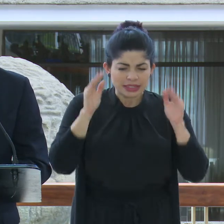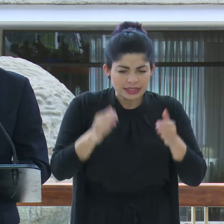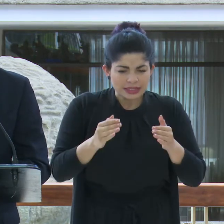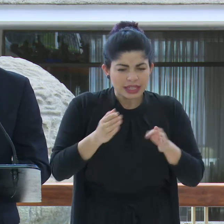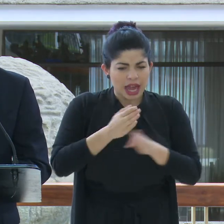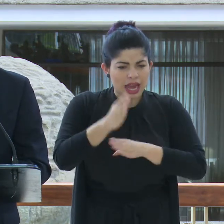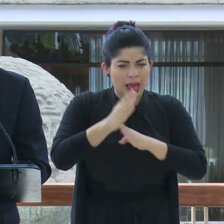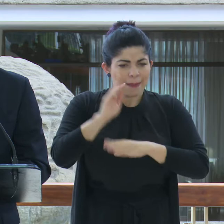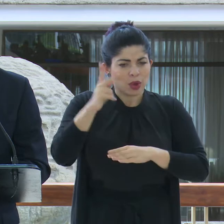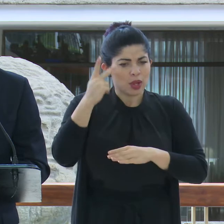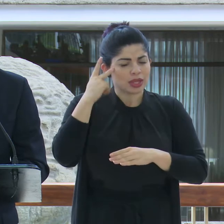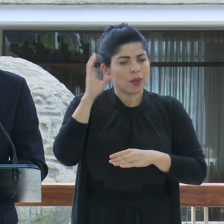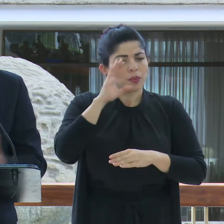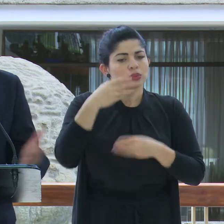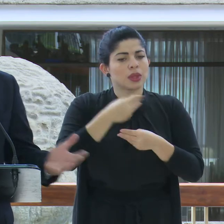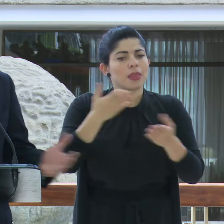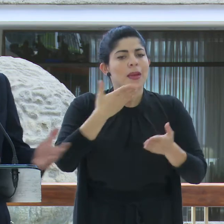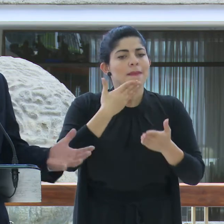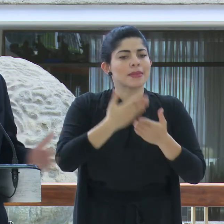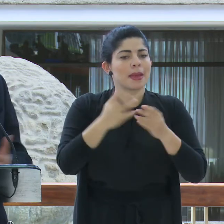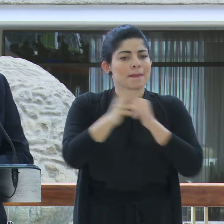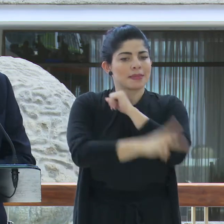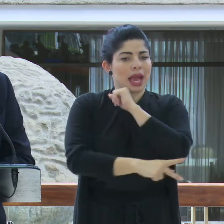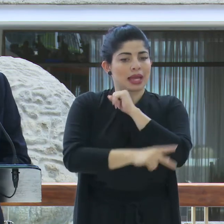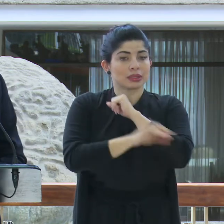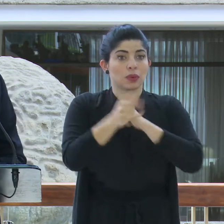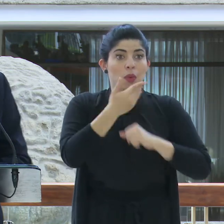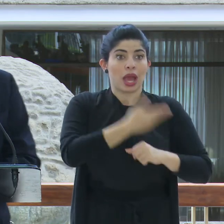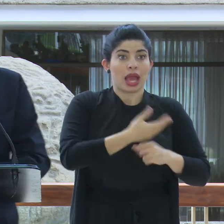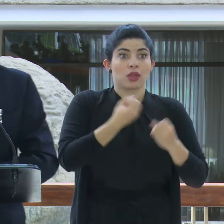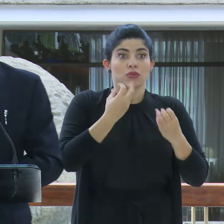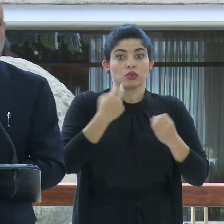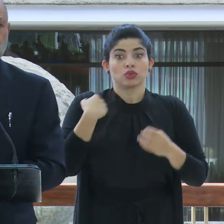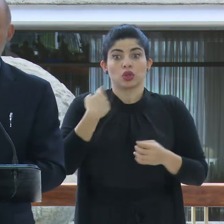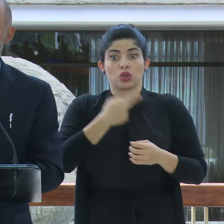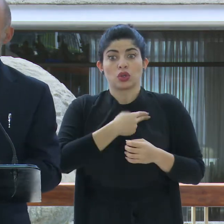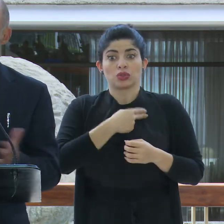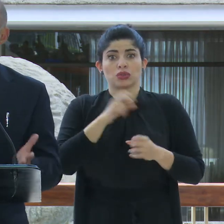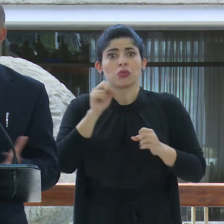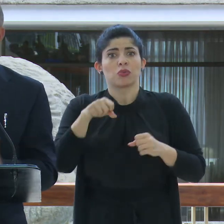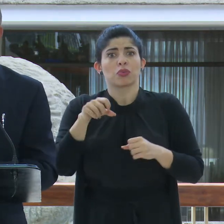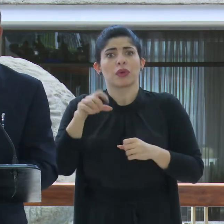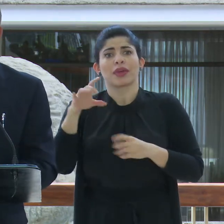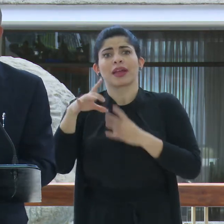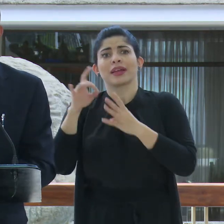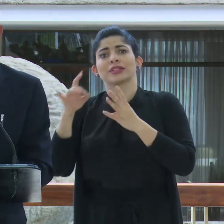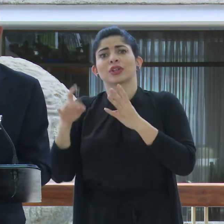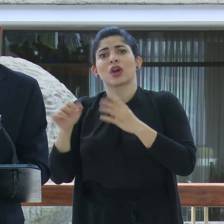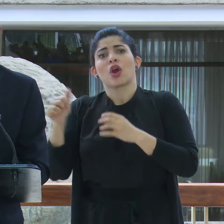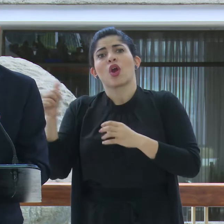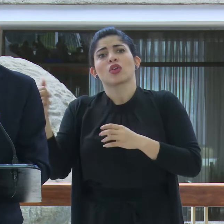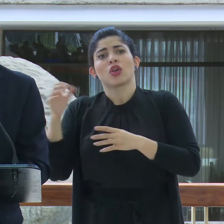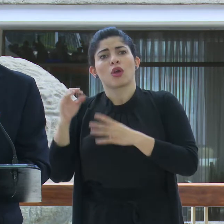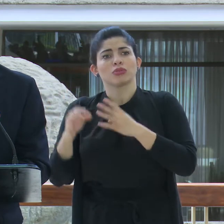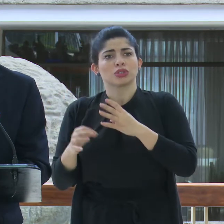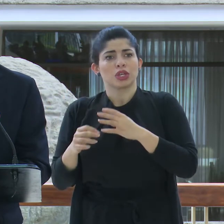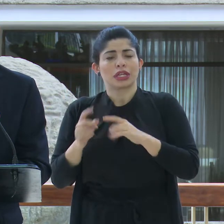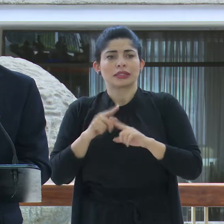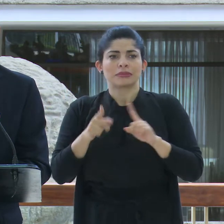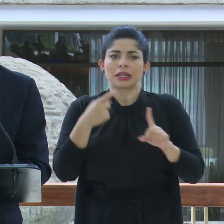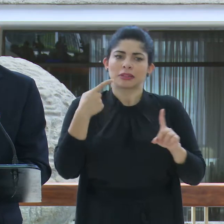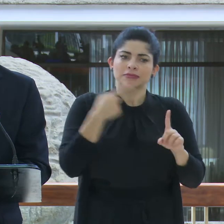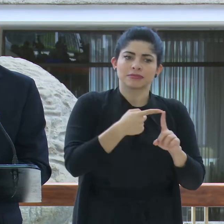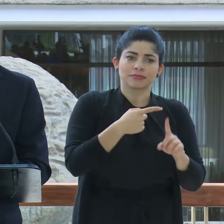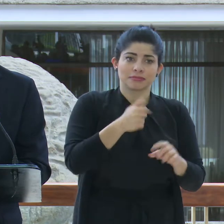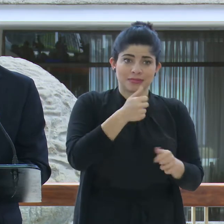política por el bien de este país cuando él y muchos de nosotros pudimos optar por muchas y otras diferentes opciones. Pero